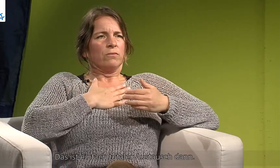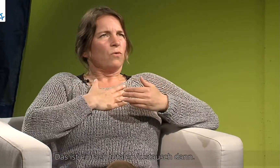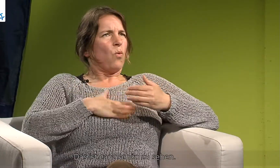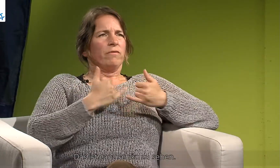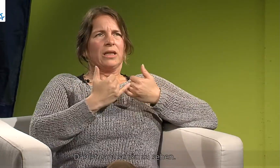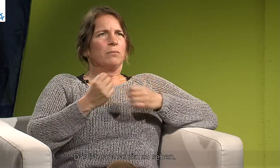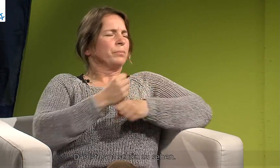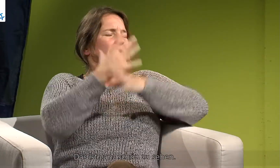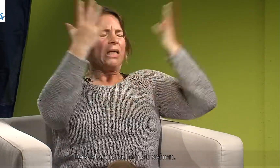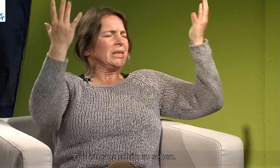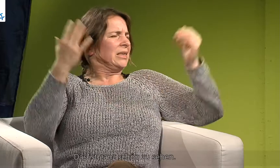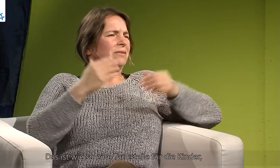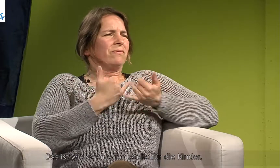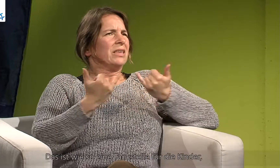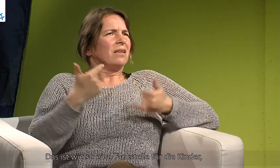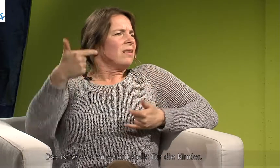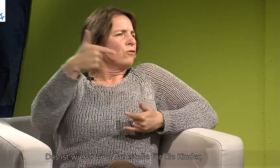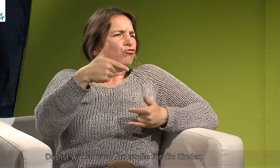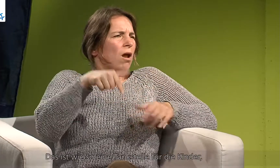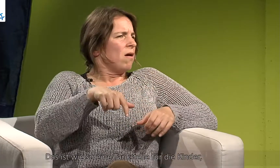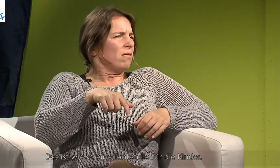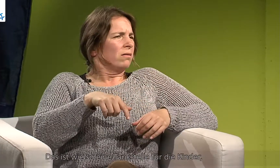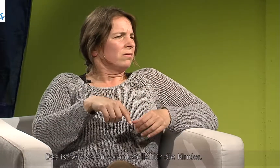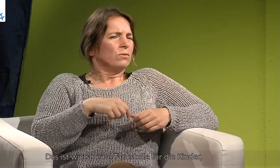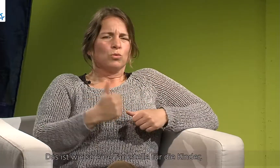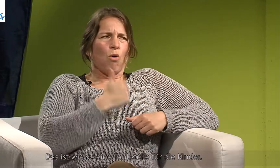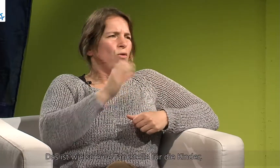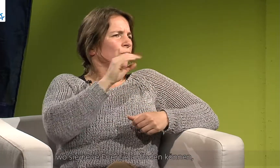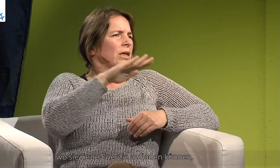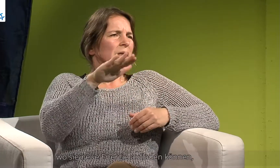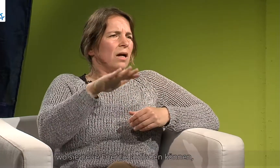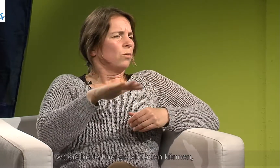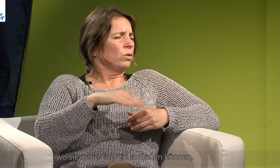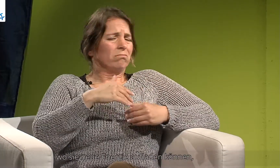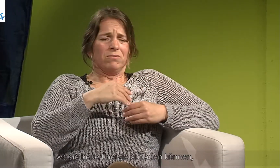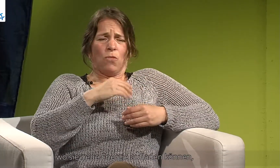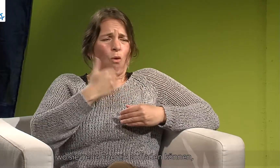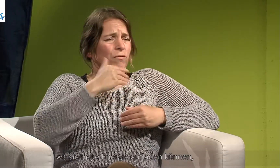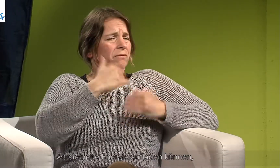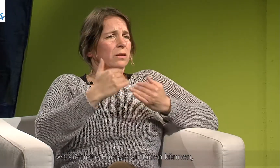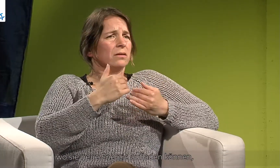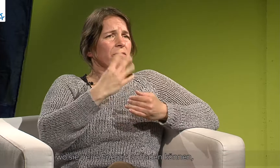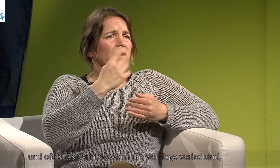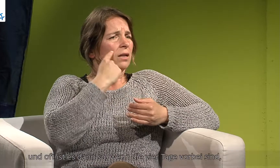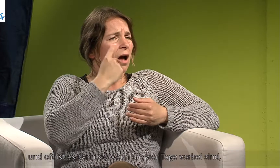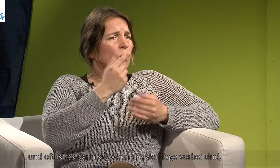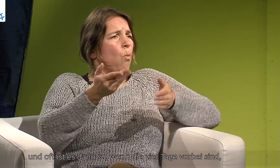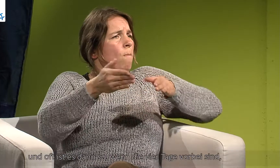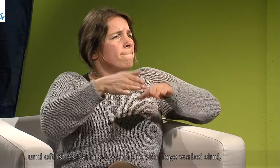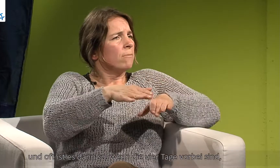und das ist ganz schön zu sehen. Also das ist wie so eine Tankstelle für die Kinder, wo die neue Energie aufladen können. Und oft ist es dann so, wenn die vier Tage